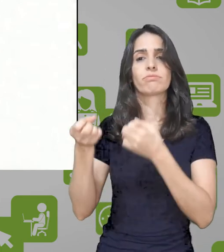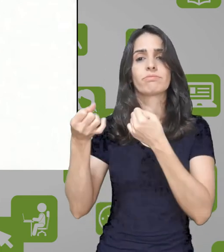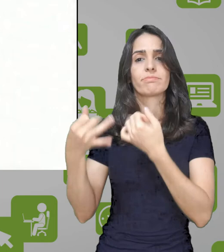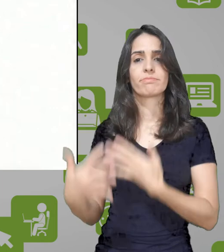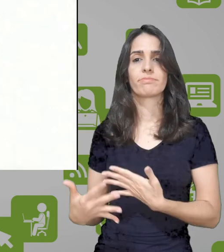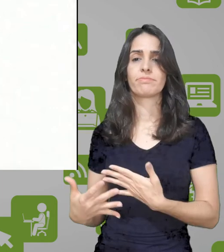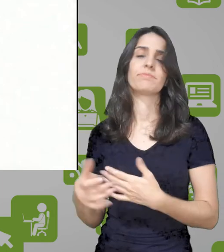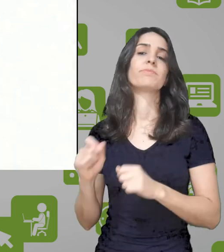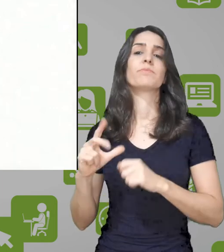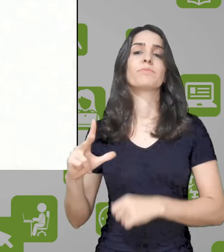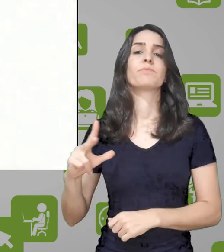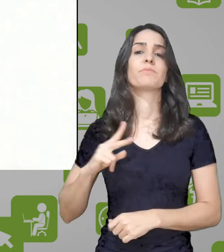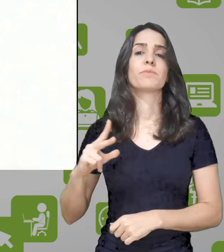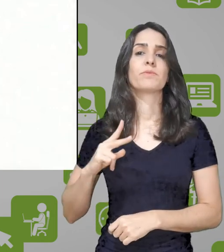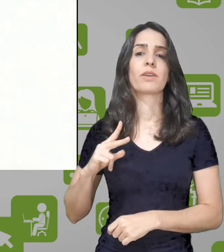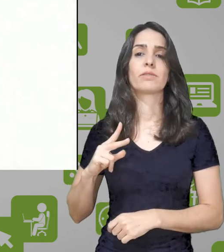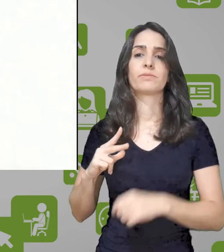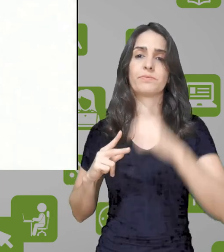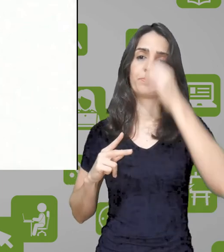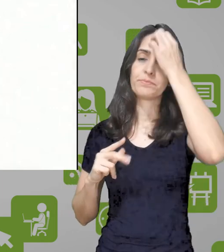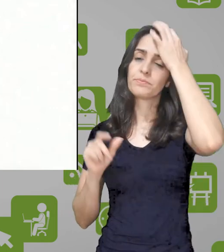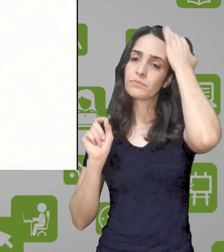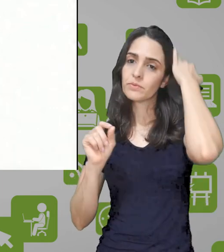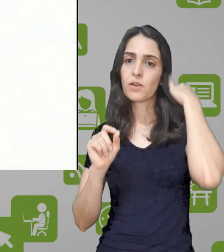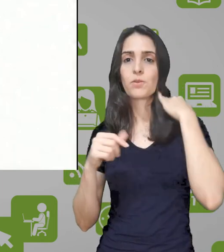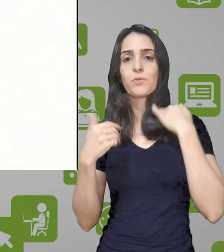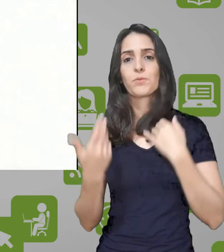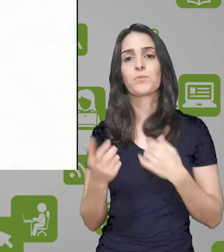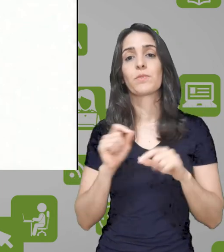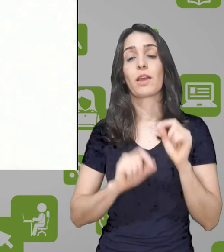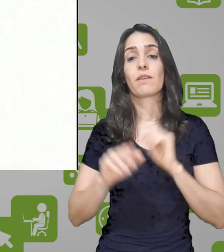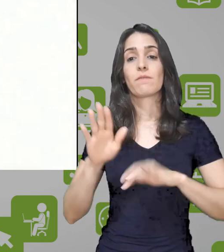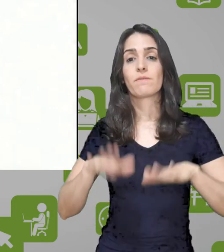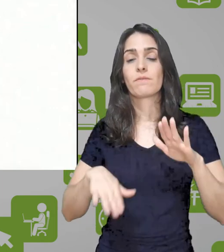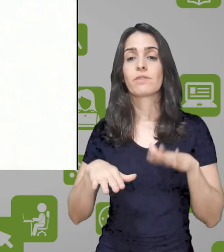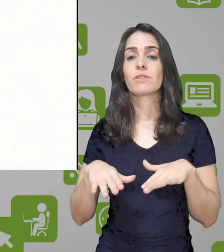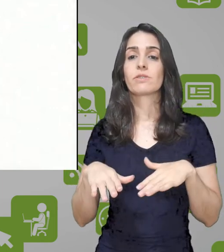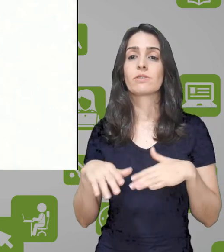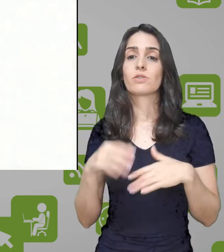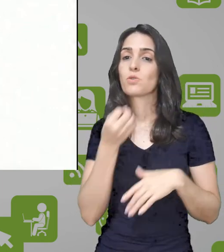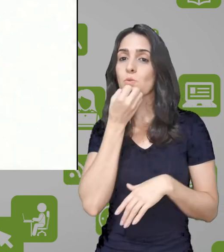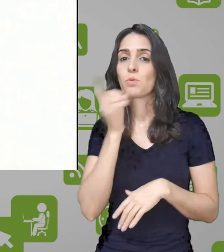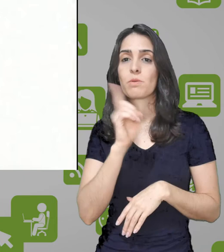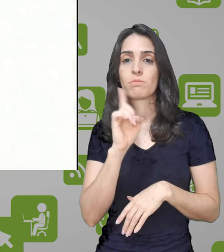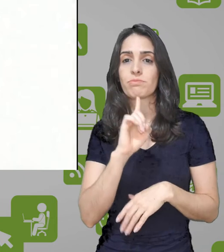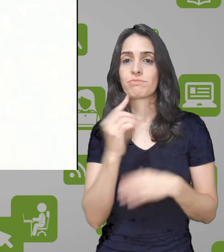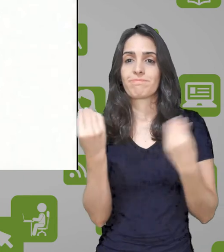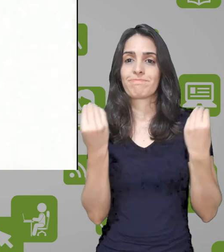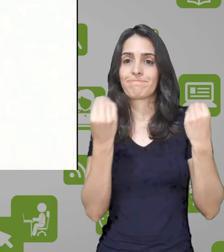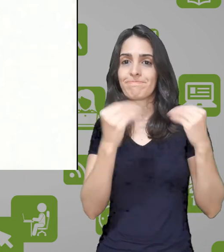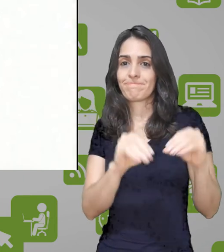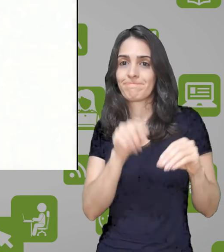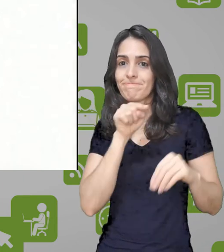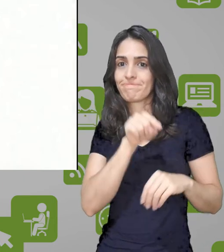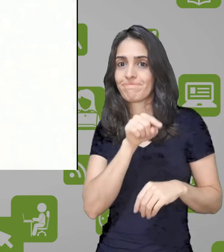de uma forma mais efetiva. E aí, às vezes, não é conveniente usar esse espaço aqui de